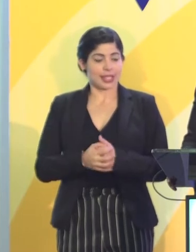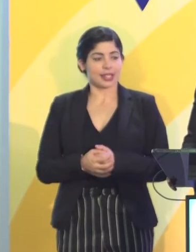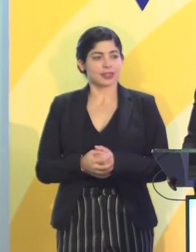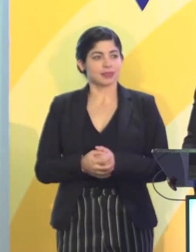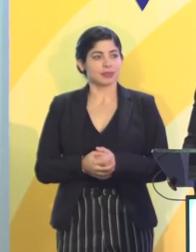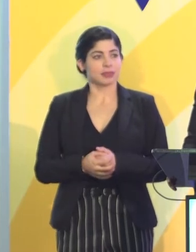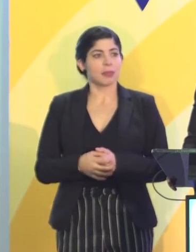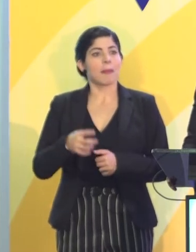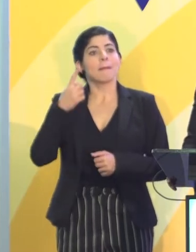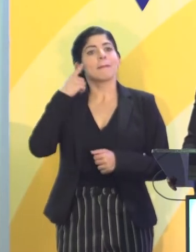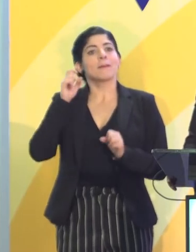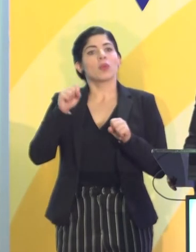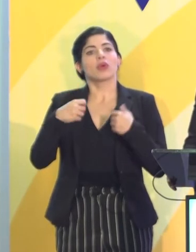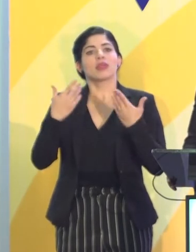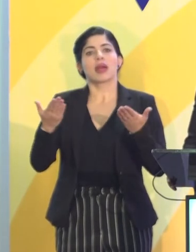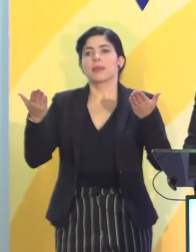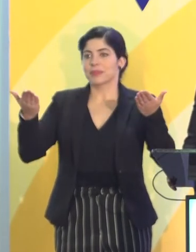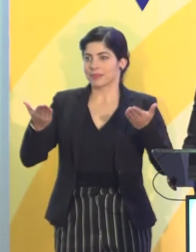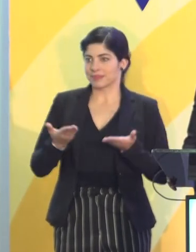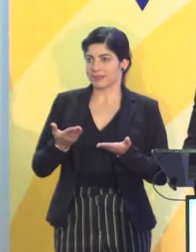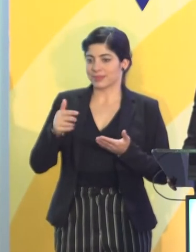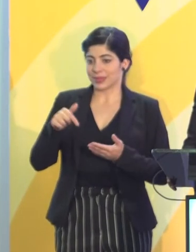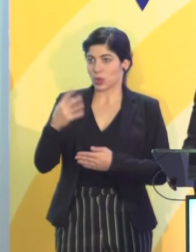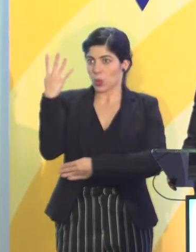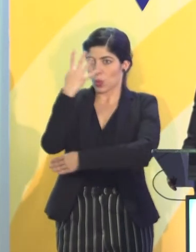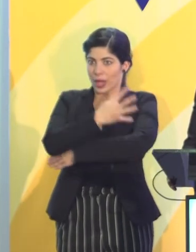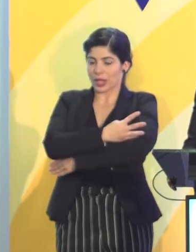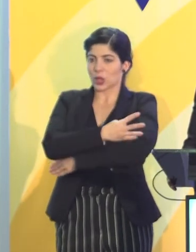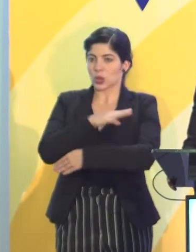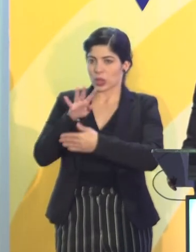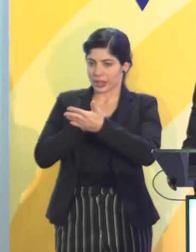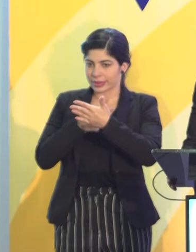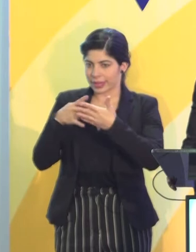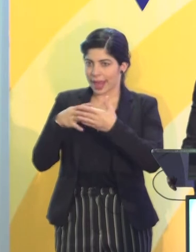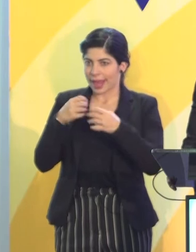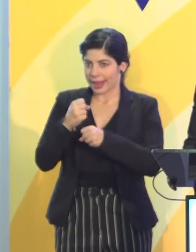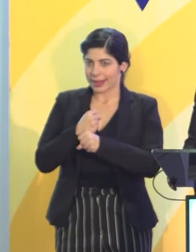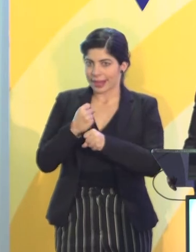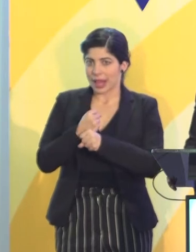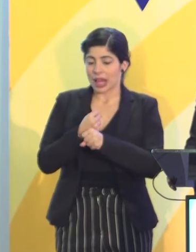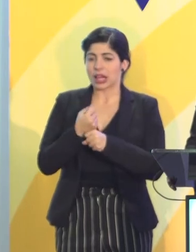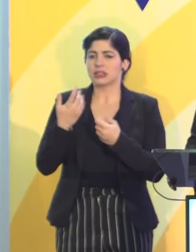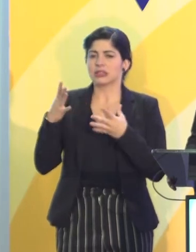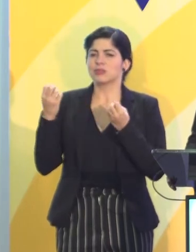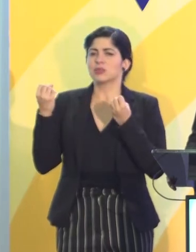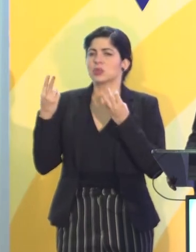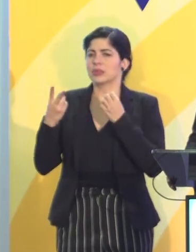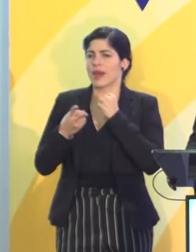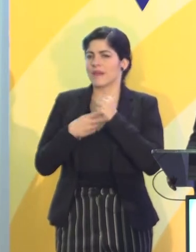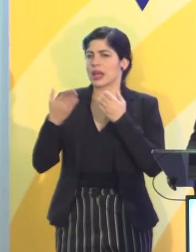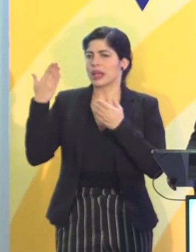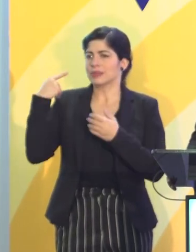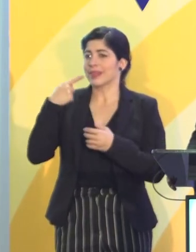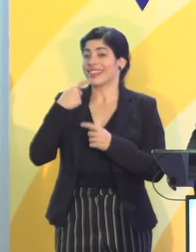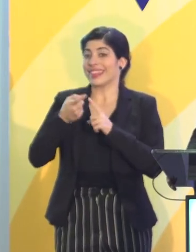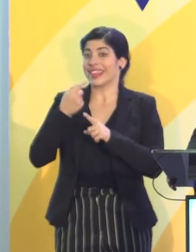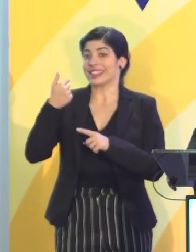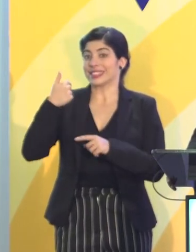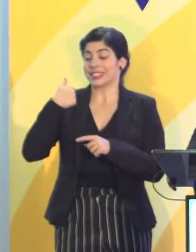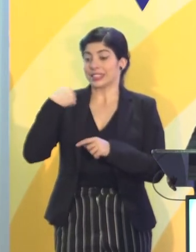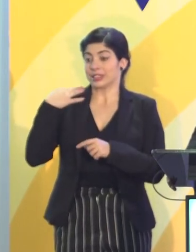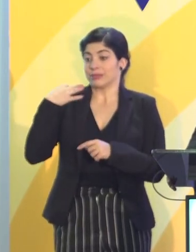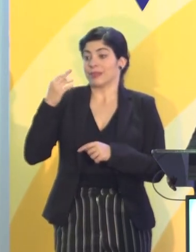para darle la bienvenida a estos cuatro días de agenda. Han dicho muchas veces, desde que yo fui electa